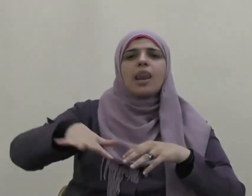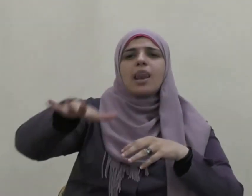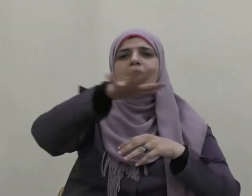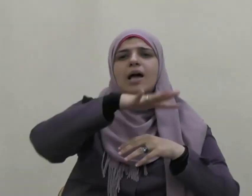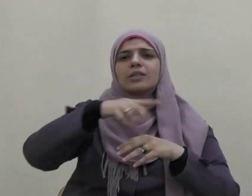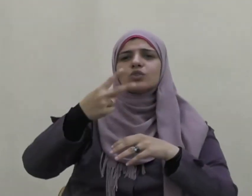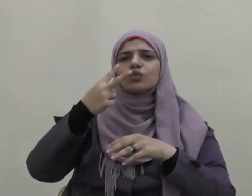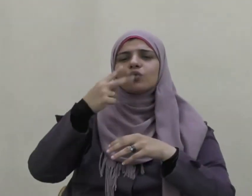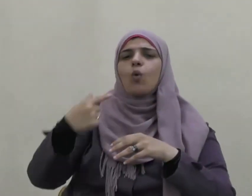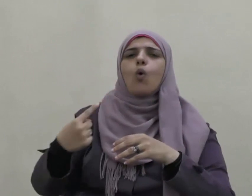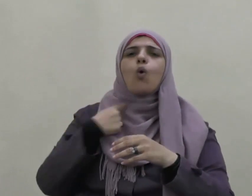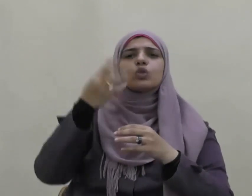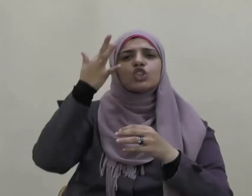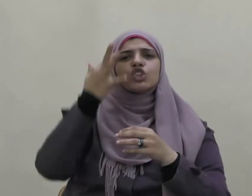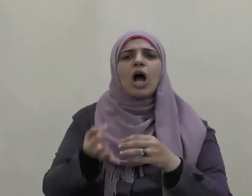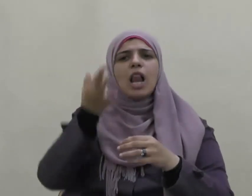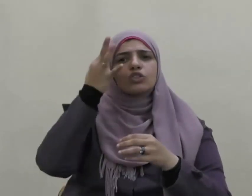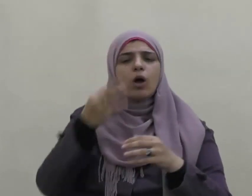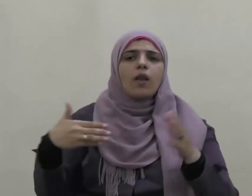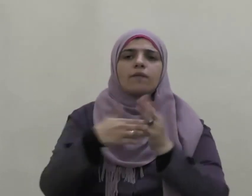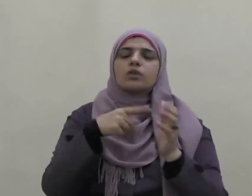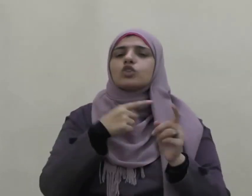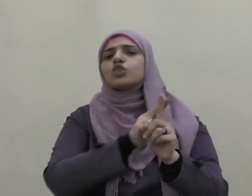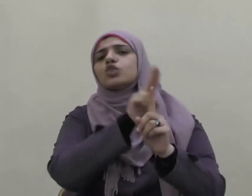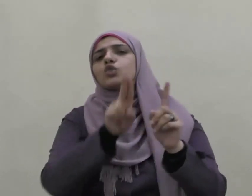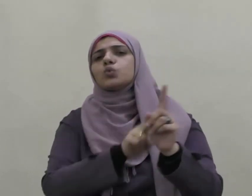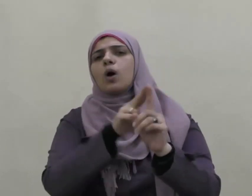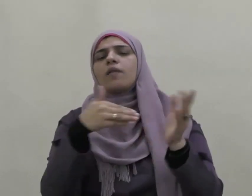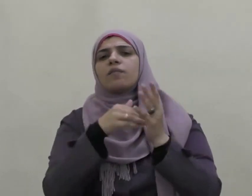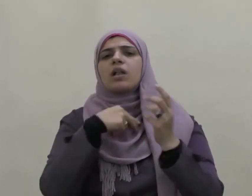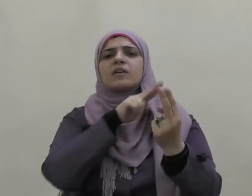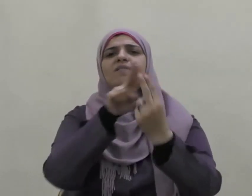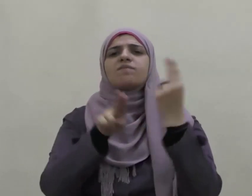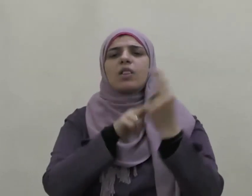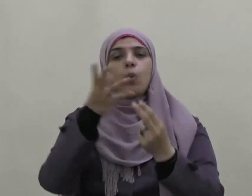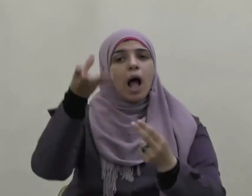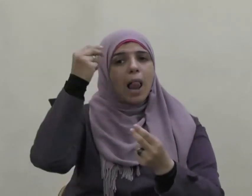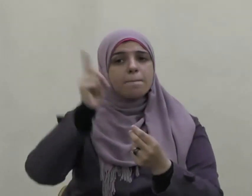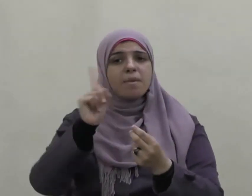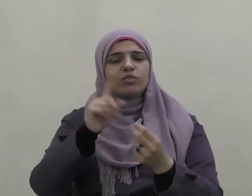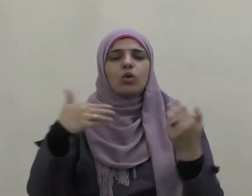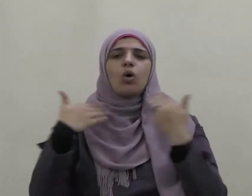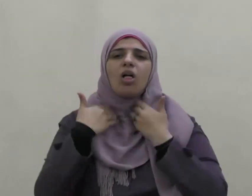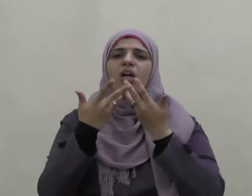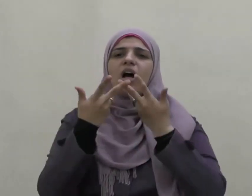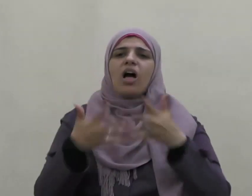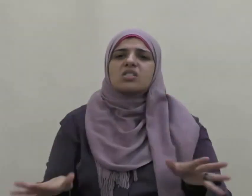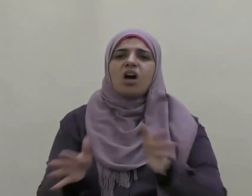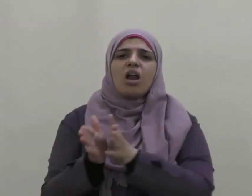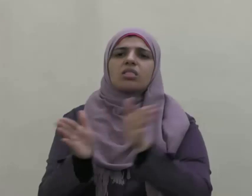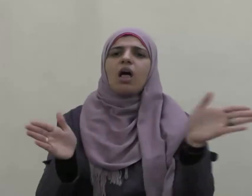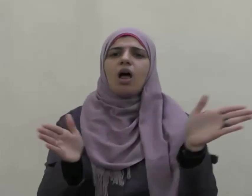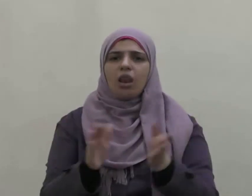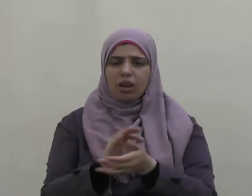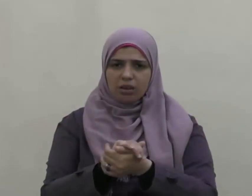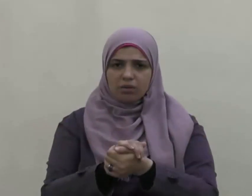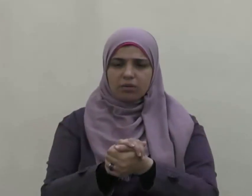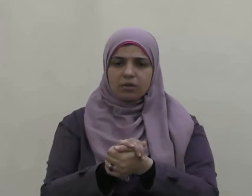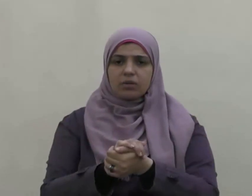جهالا فسئلوا فأفتوا بغير علم فضلوا وأضلوا لقد كانت